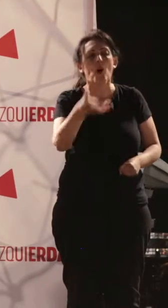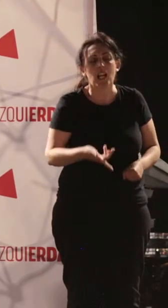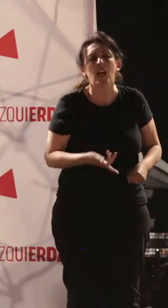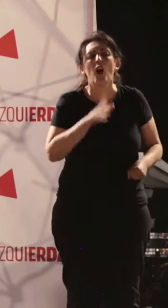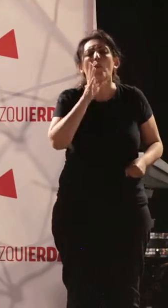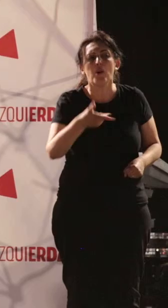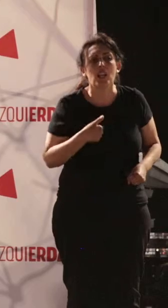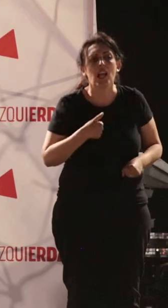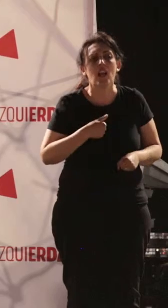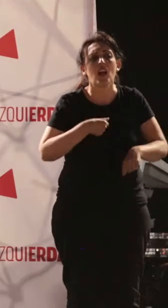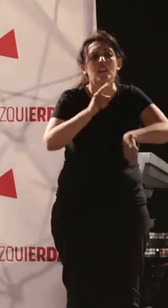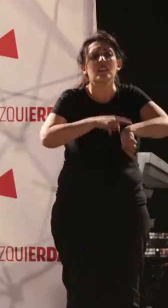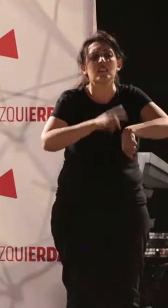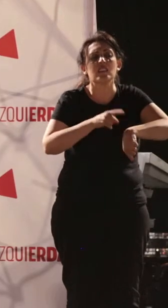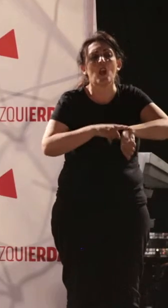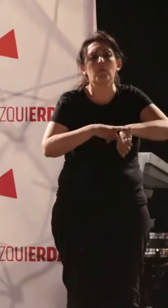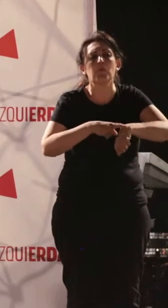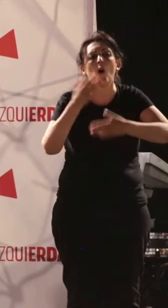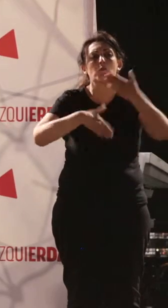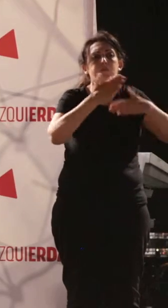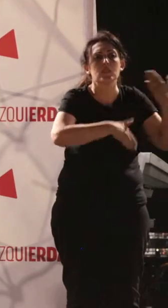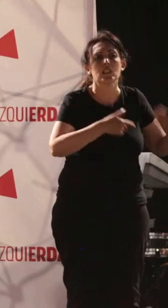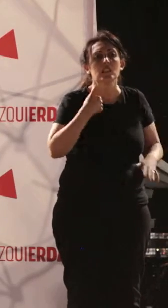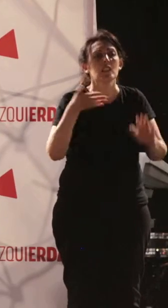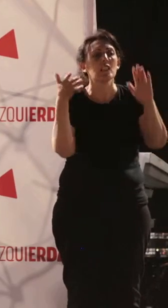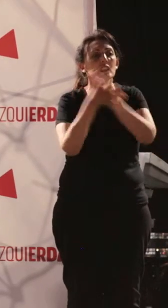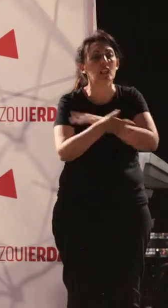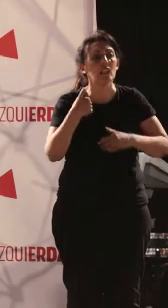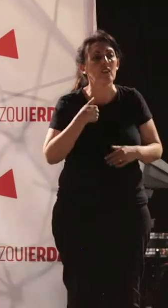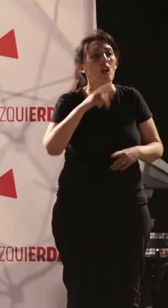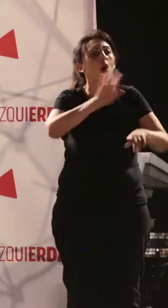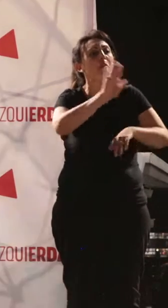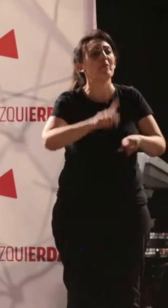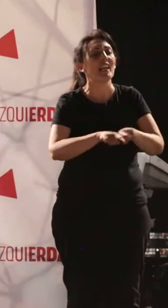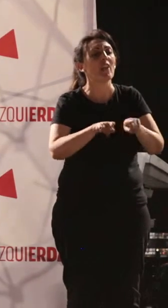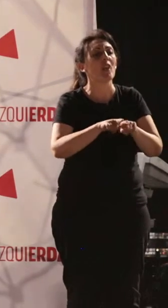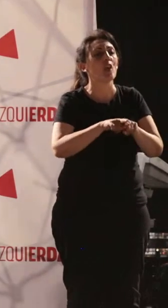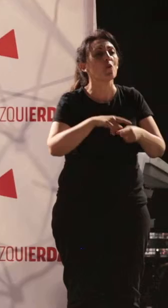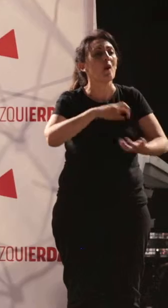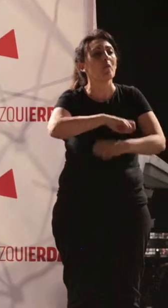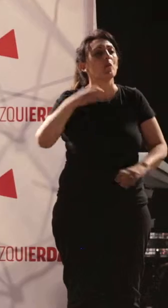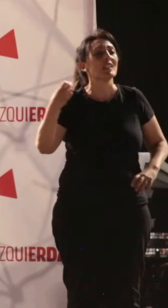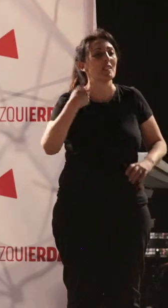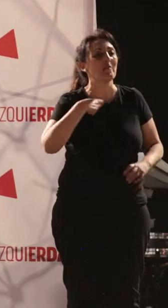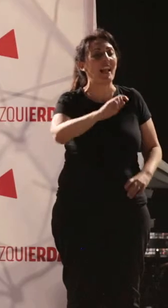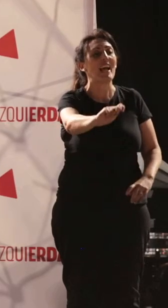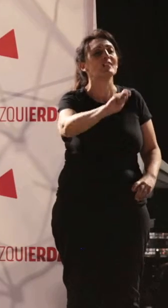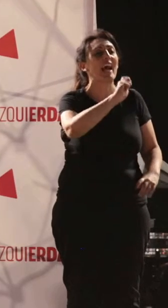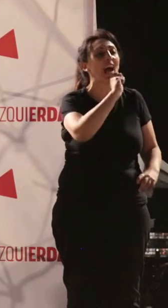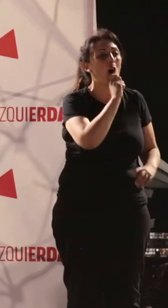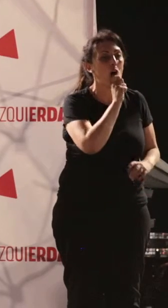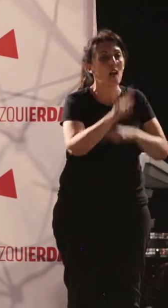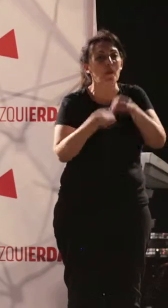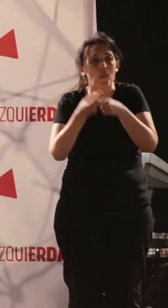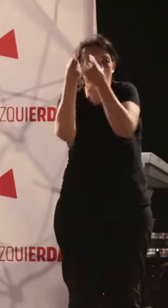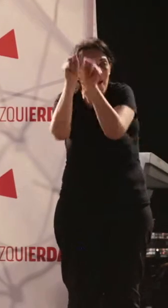tiempo los marca? Con un tiempo en el que supuestamente ponen una zanahoria antes de las elecciones municipales, pero no se atreven a presentar